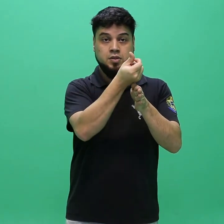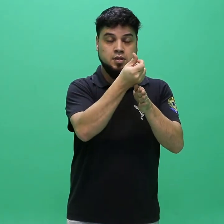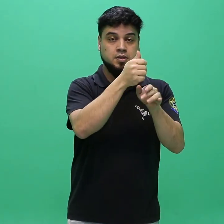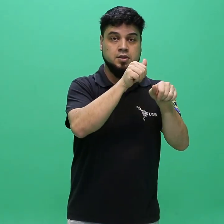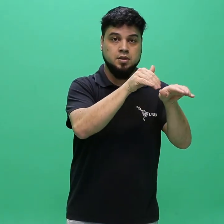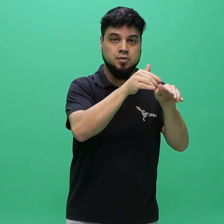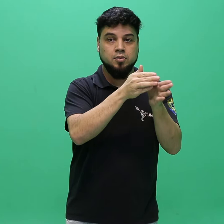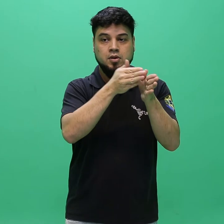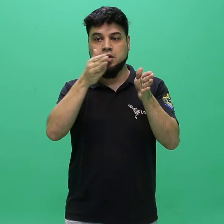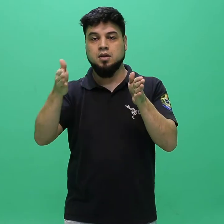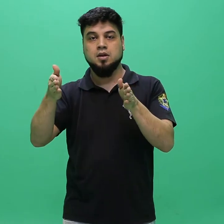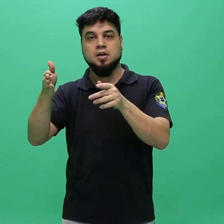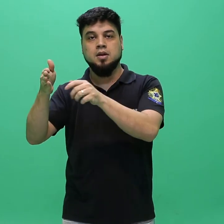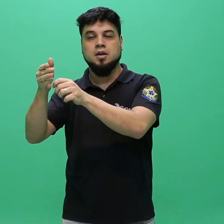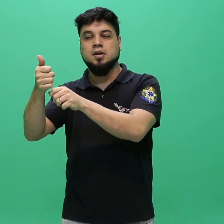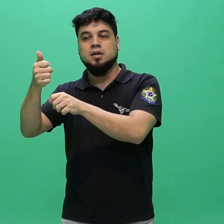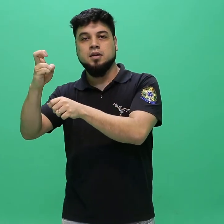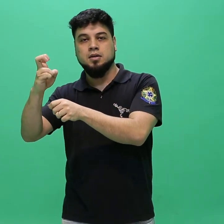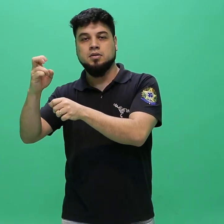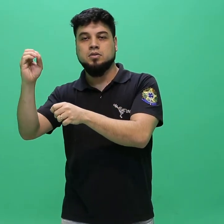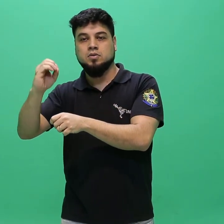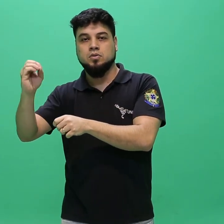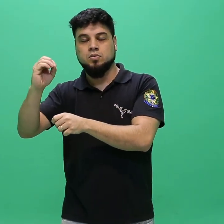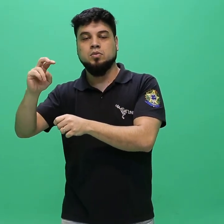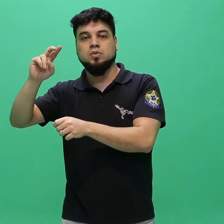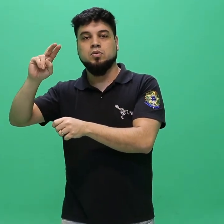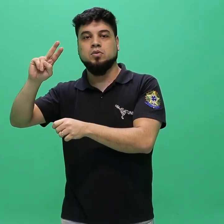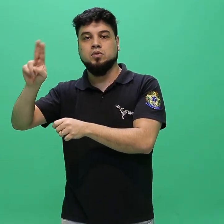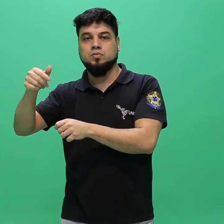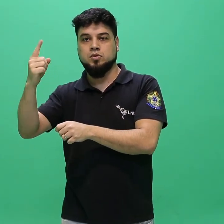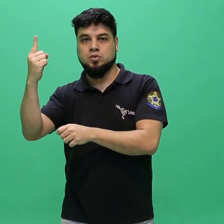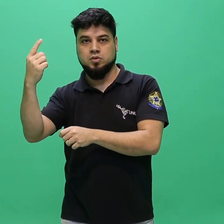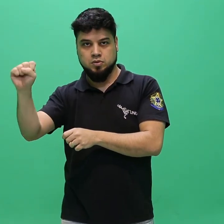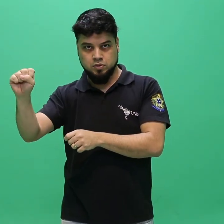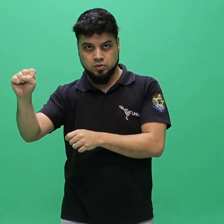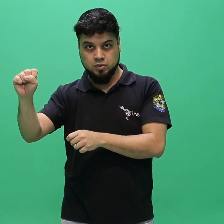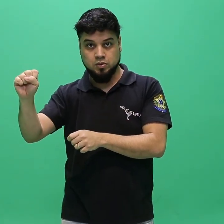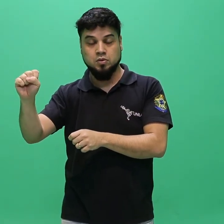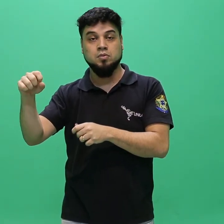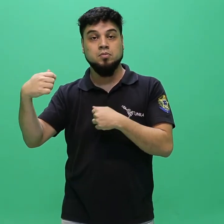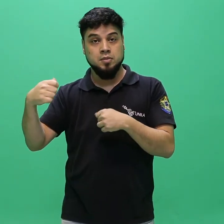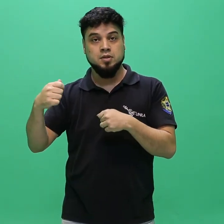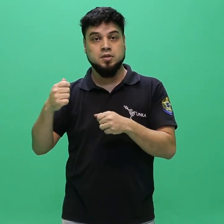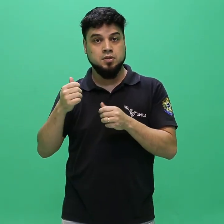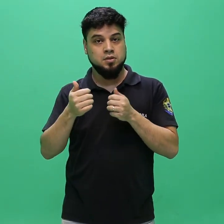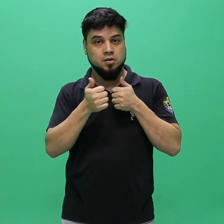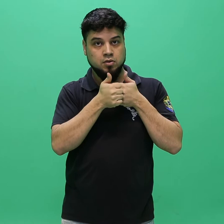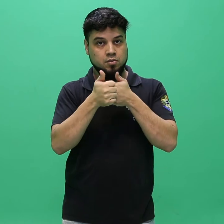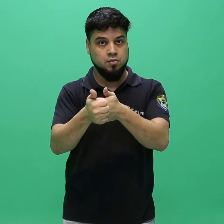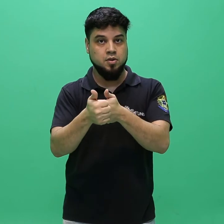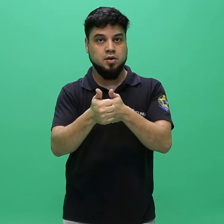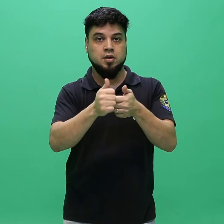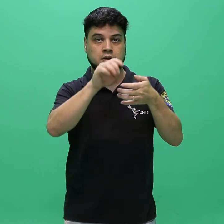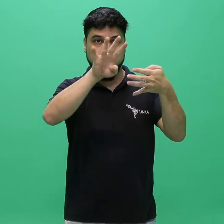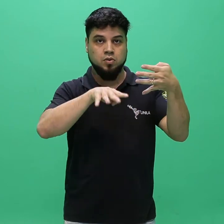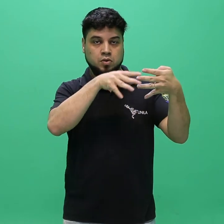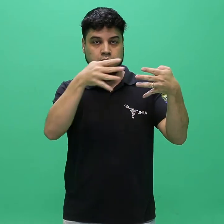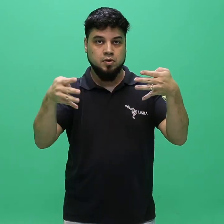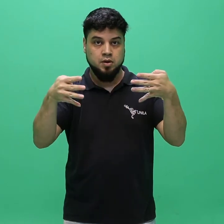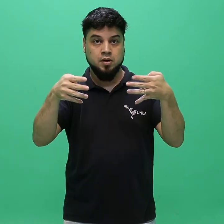15 de outubro de 2018, conforme cronograma descrito no anexo 1 do presente edital.